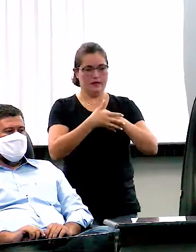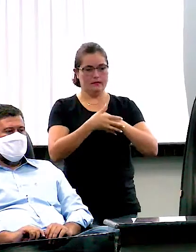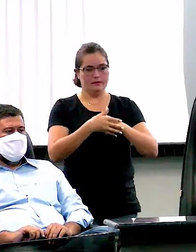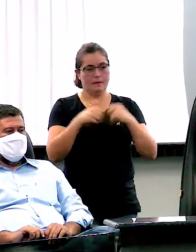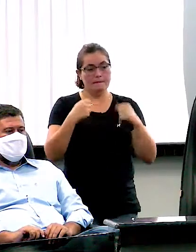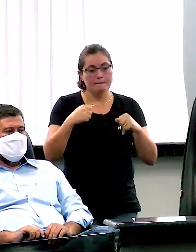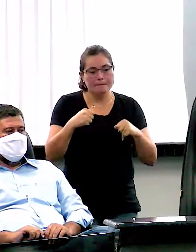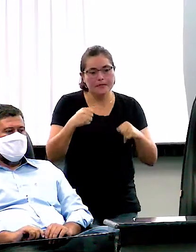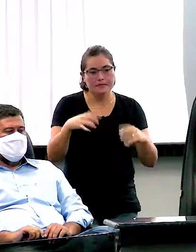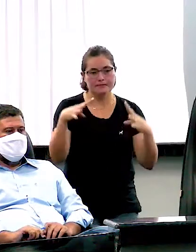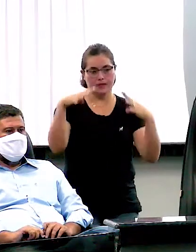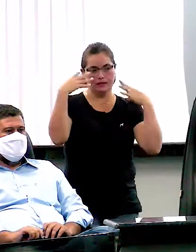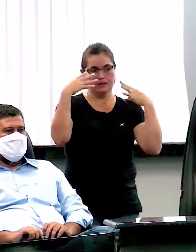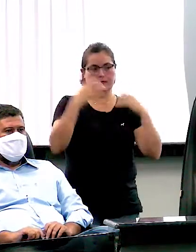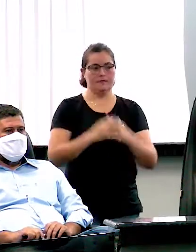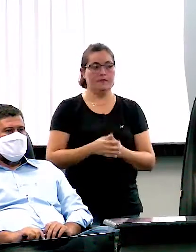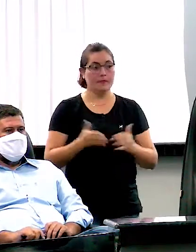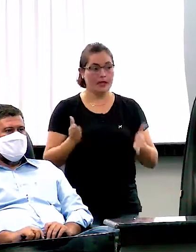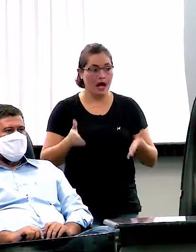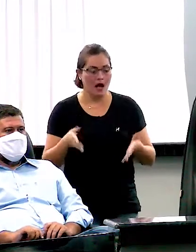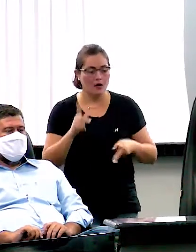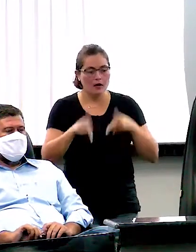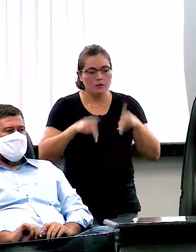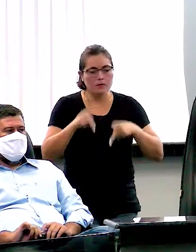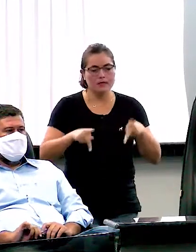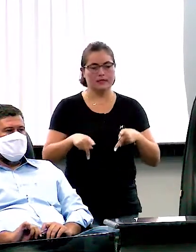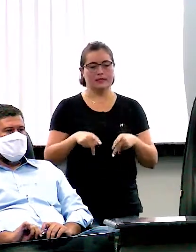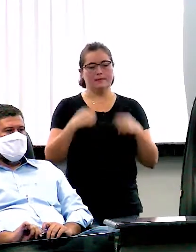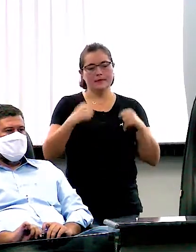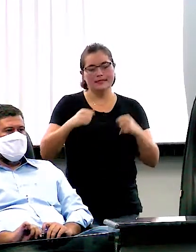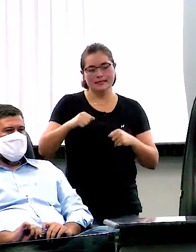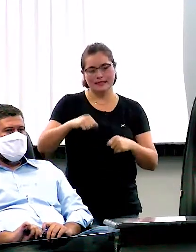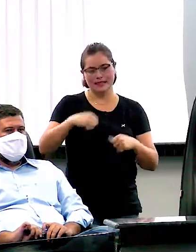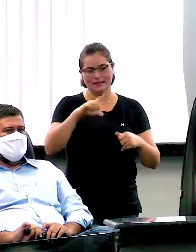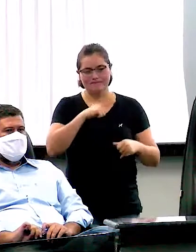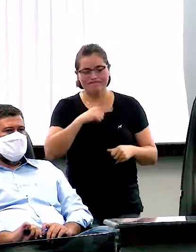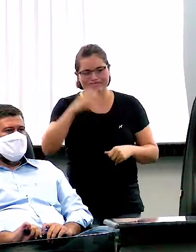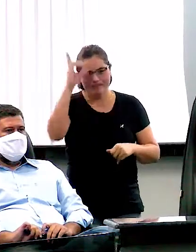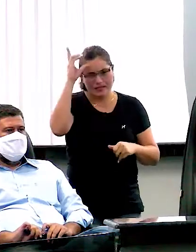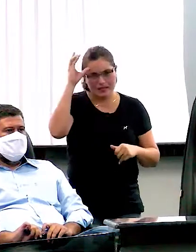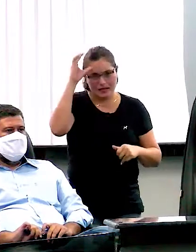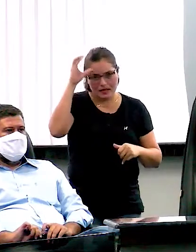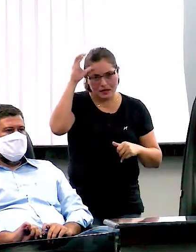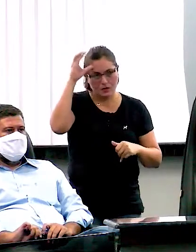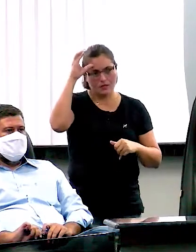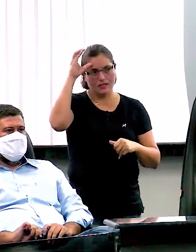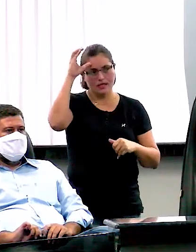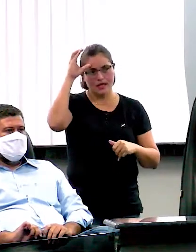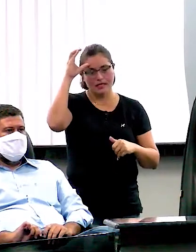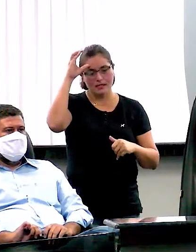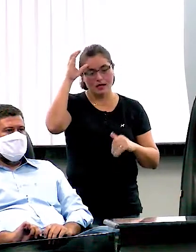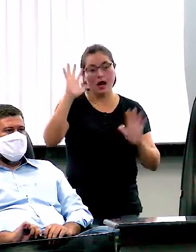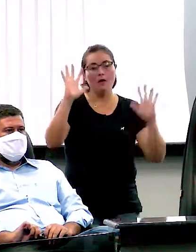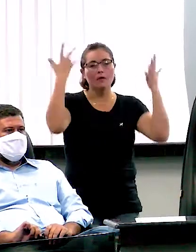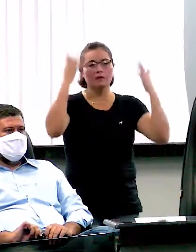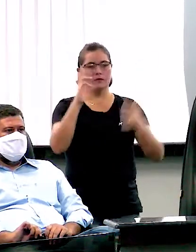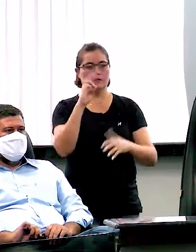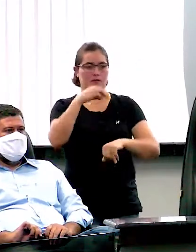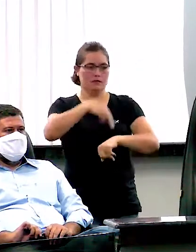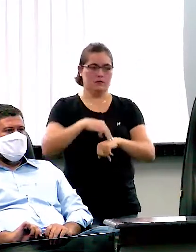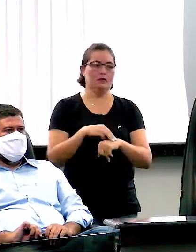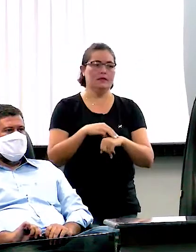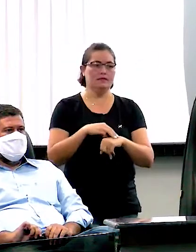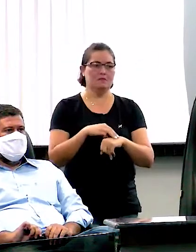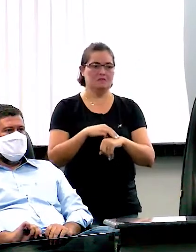é a hora, mais que nunca, da população ter consciência do que está ali. Que não é uma